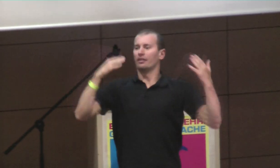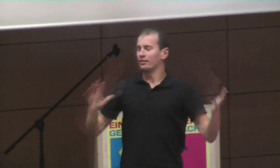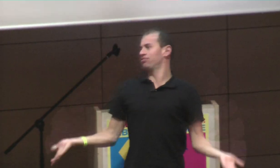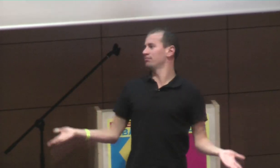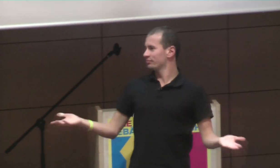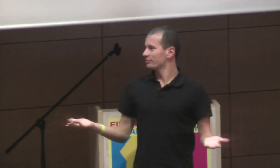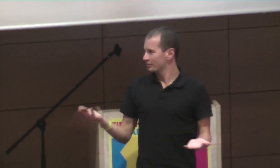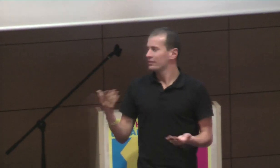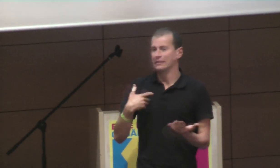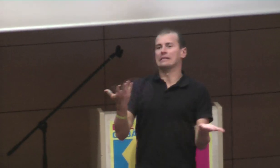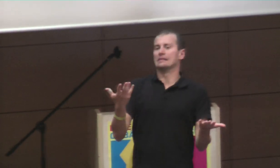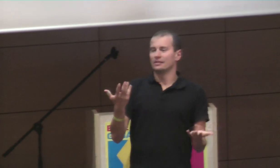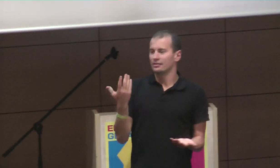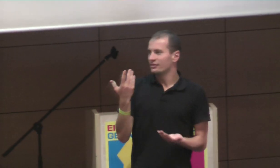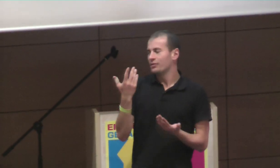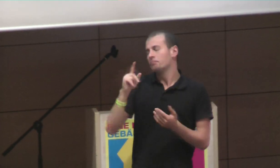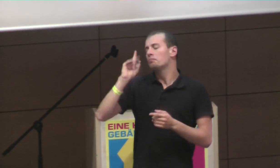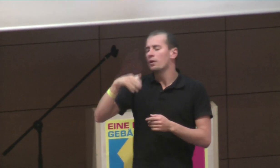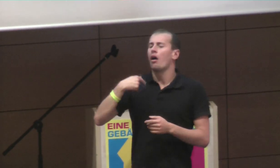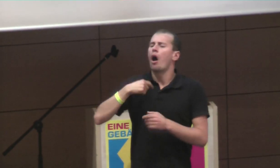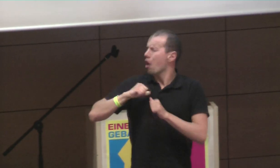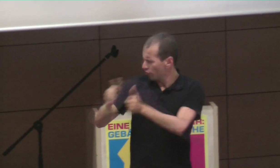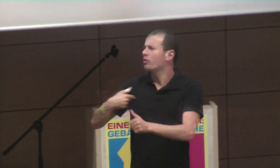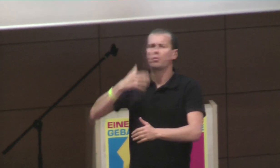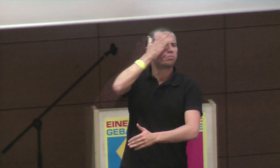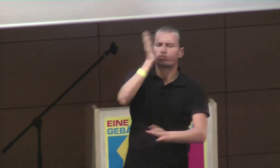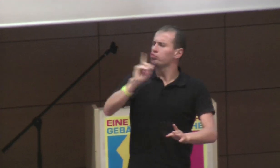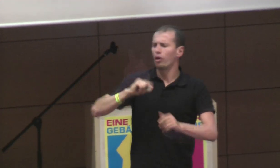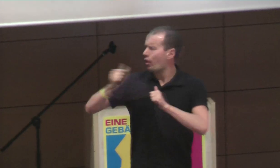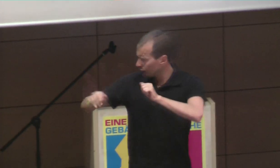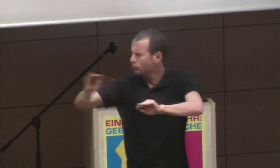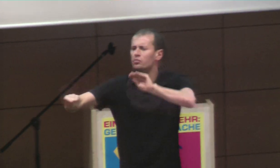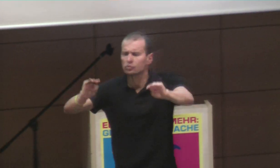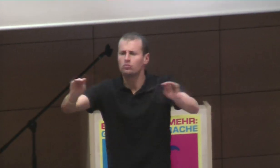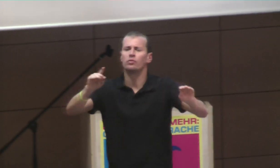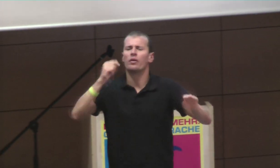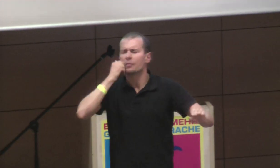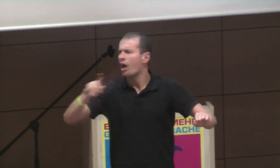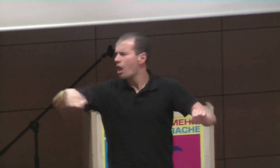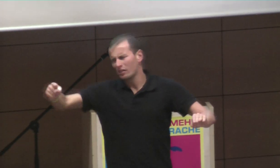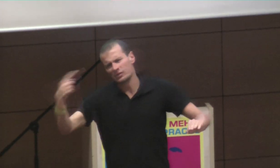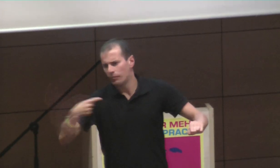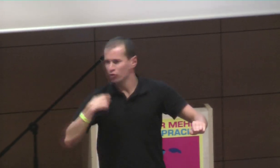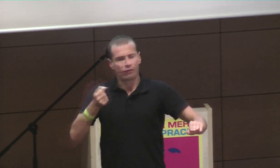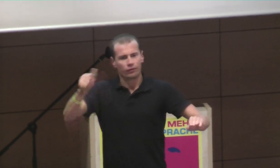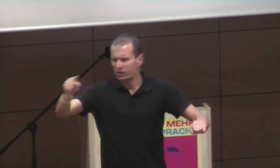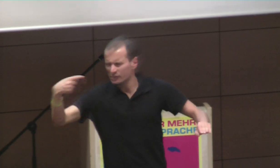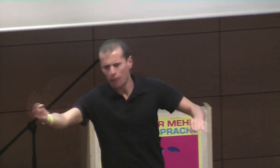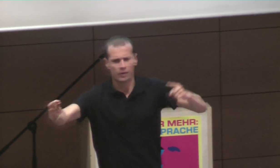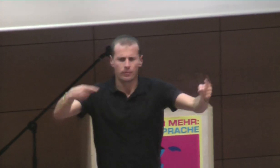als Außenwirkung Öffentlichkeit, ähm, sich zu eigen machen kann, und, äh, das ist, glaube ich, schon, also ich verschließe auch nicht die Augen vor